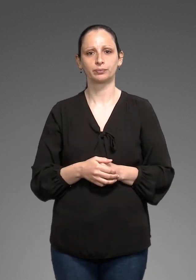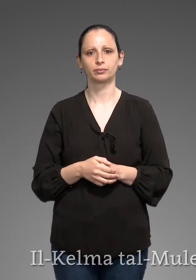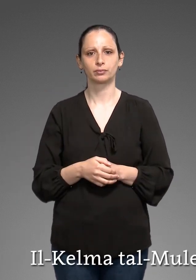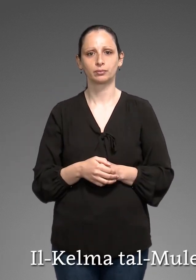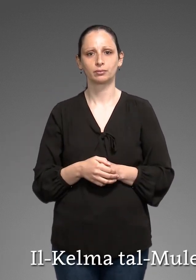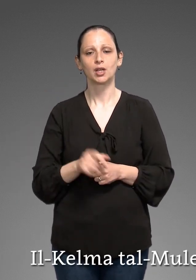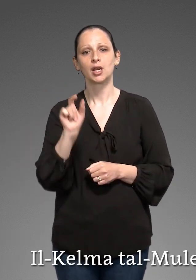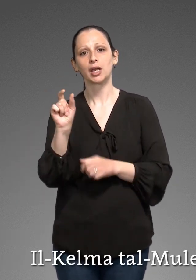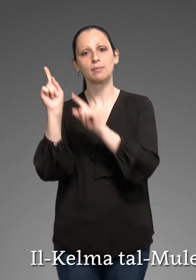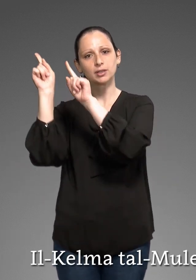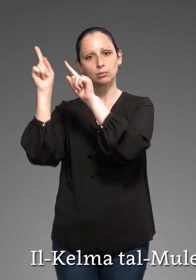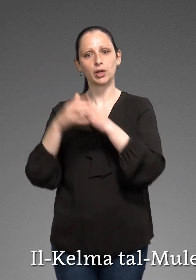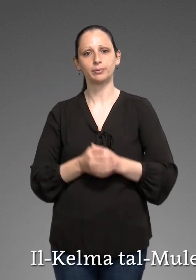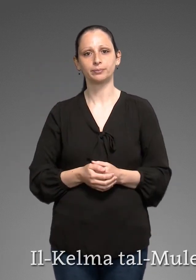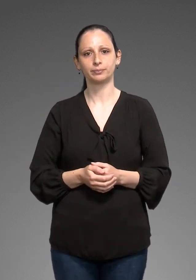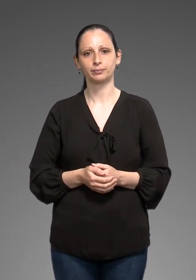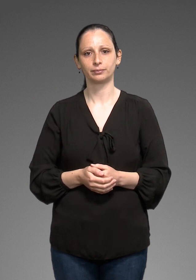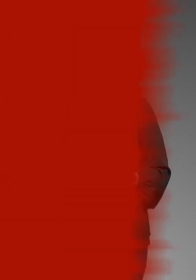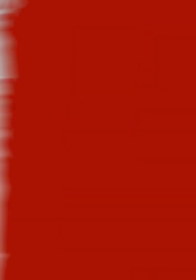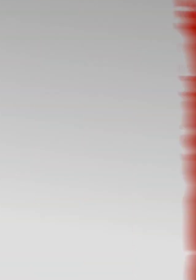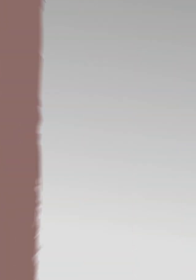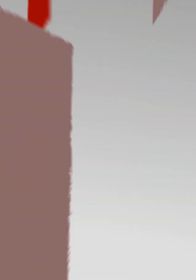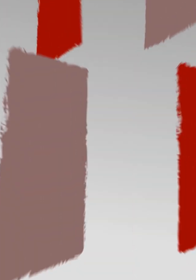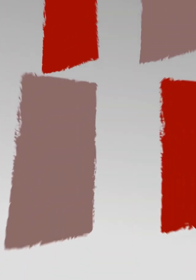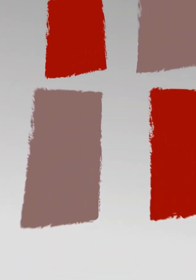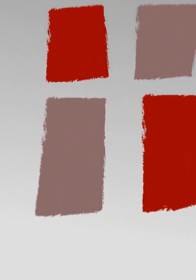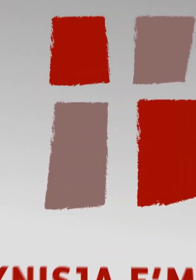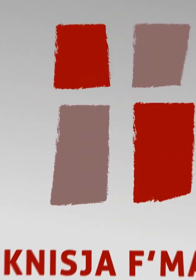Li kħal-mata n-mule L-olja ta'